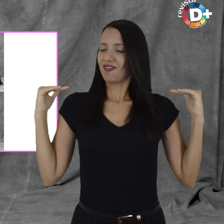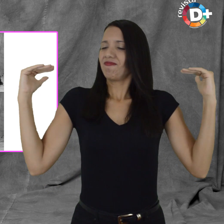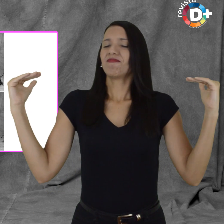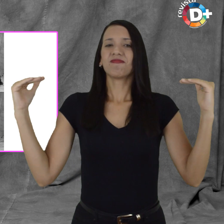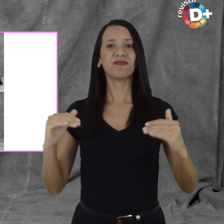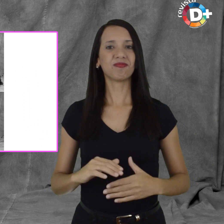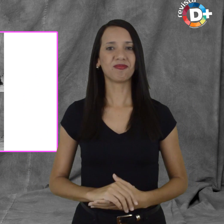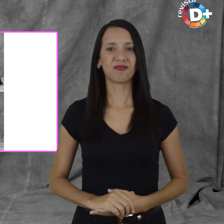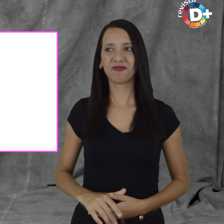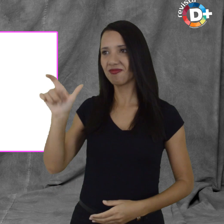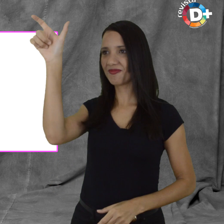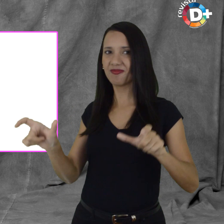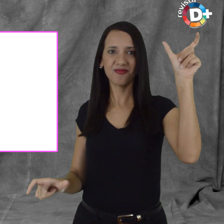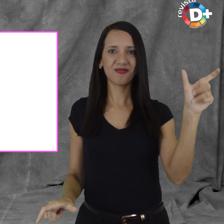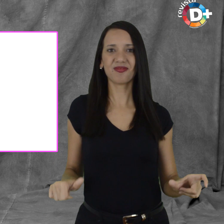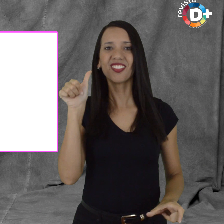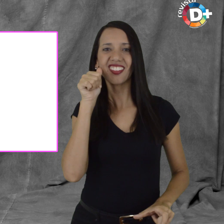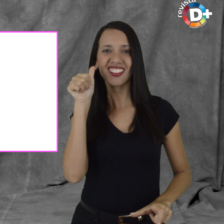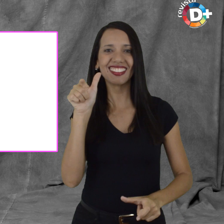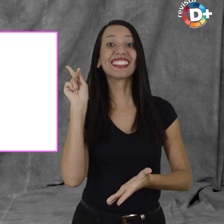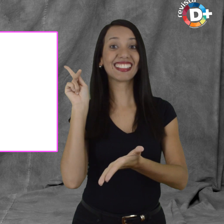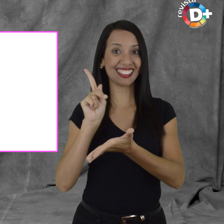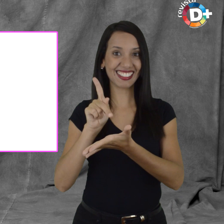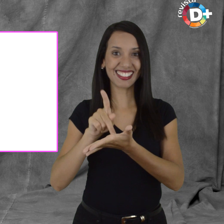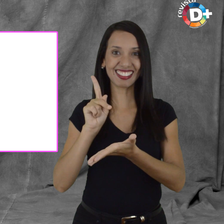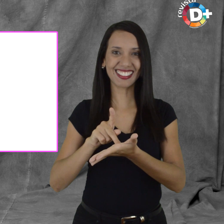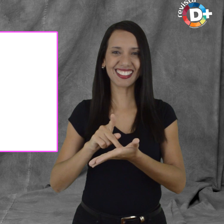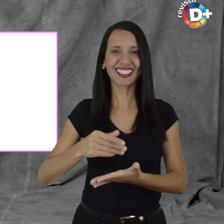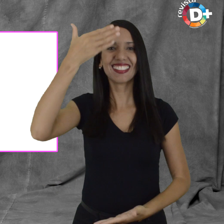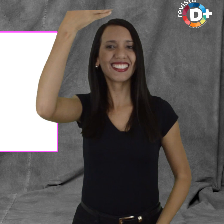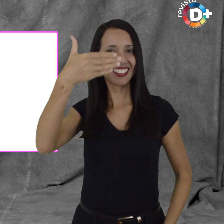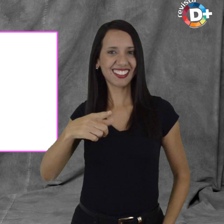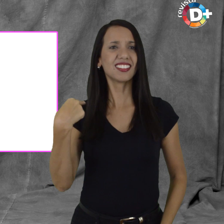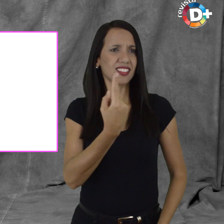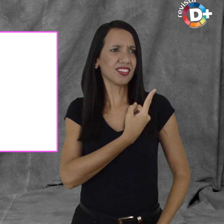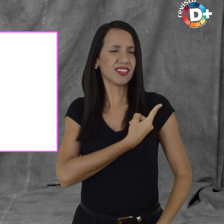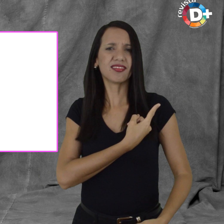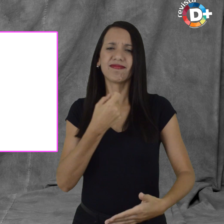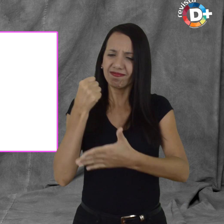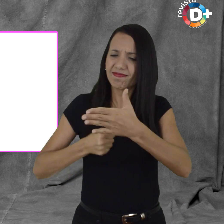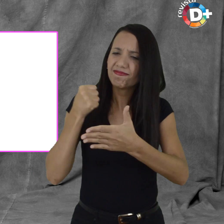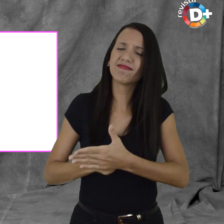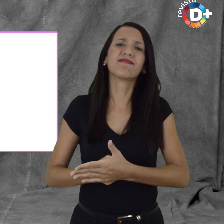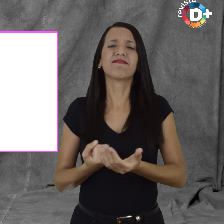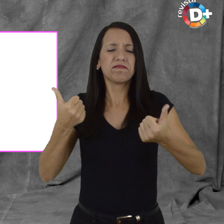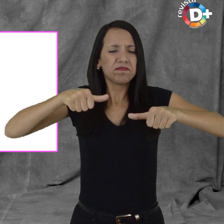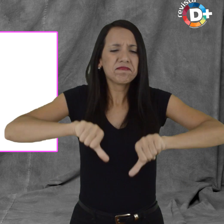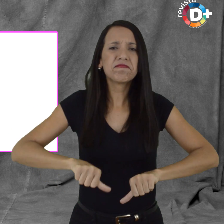São mulheres muito verdadeiras diante de suas próprias tragédias pessoais, assim como em